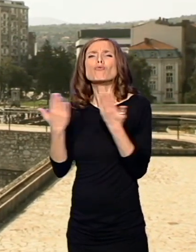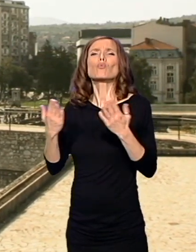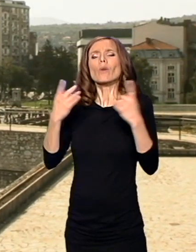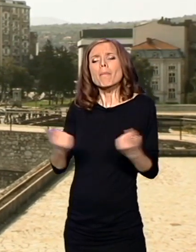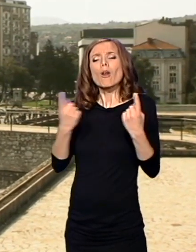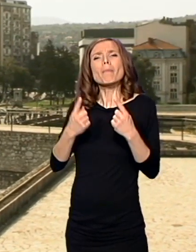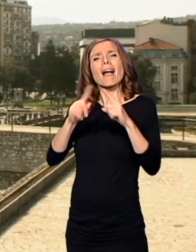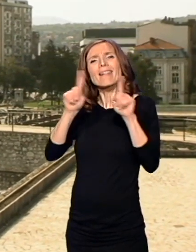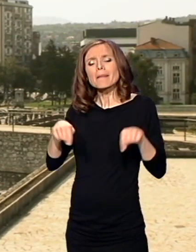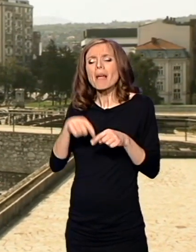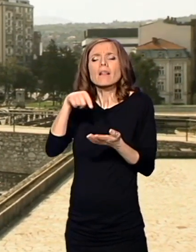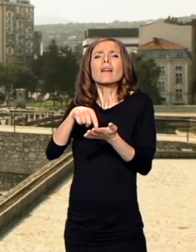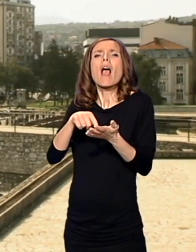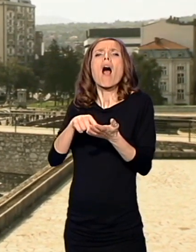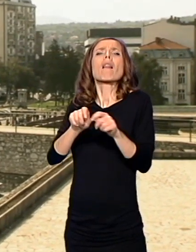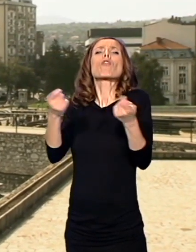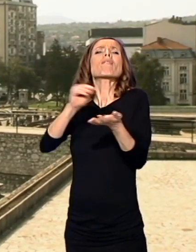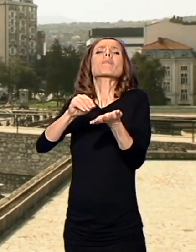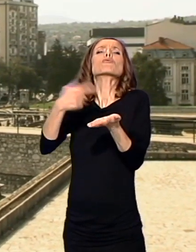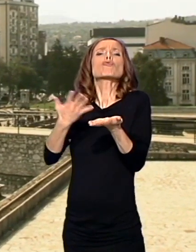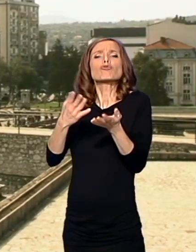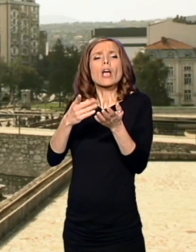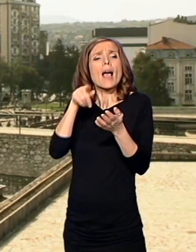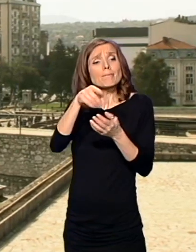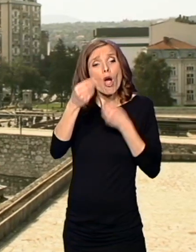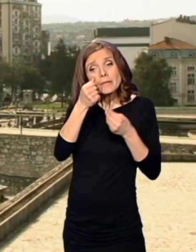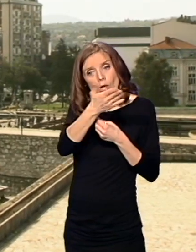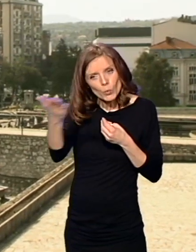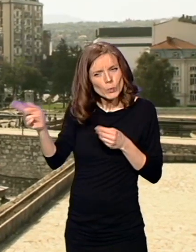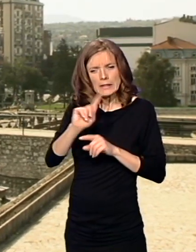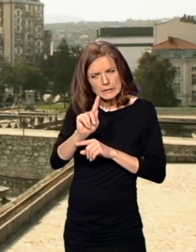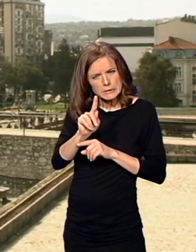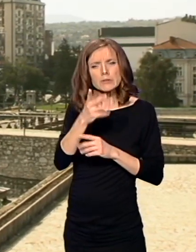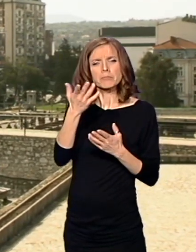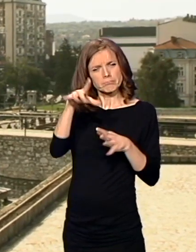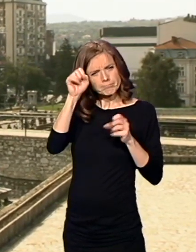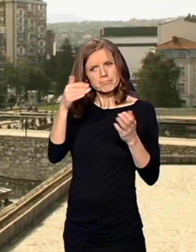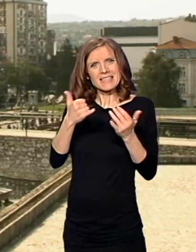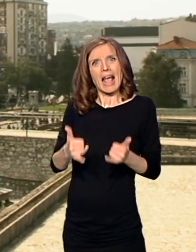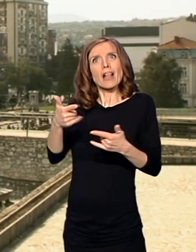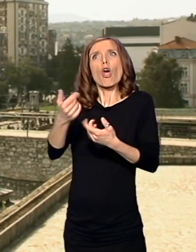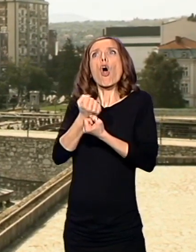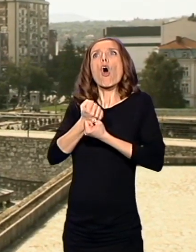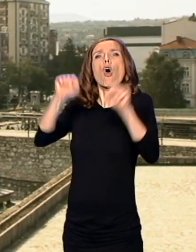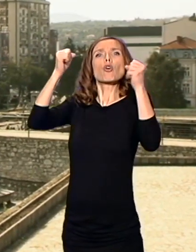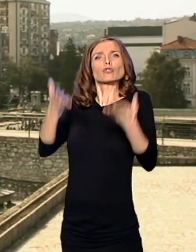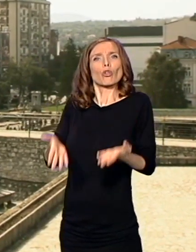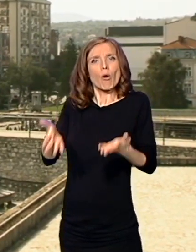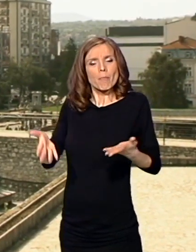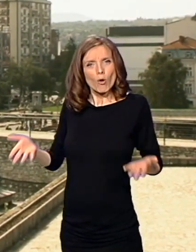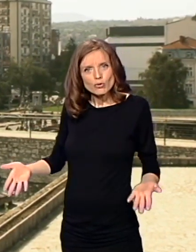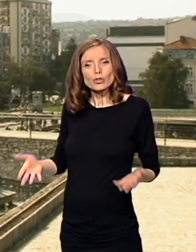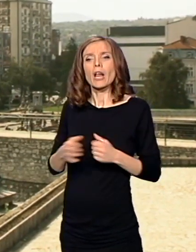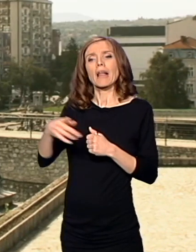materijal koji su zapravo u osnovištu ubeđivali da je sada došlo njihovo oslobođenje, da su došli osloboljuci i da je